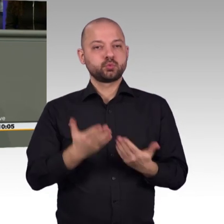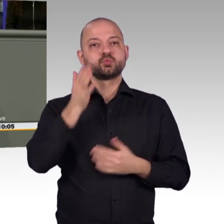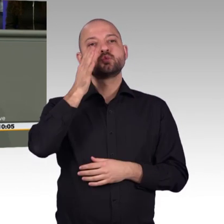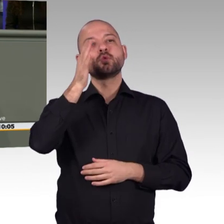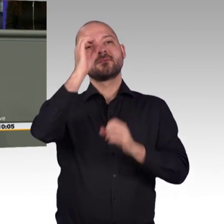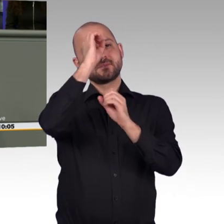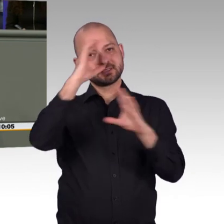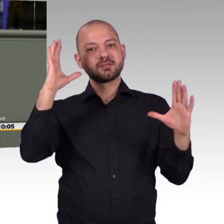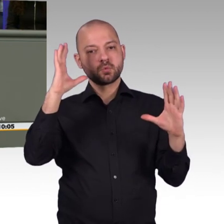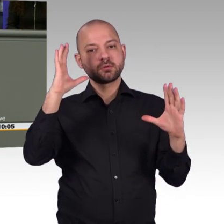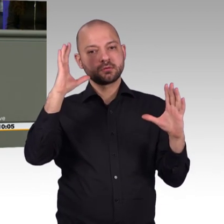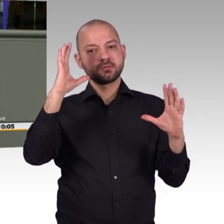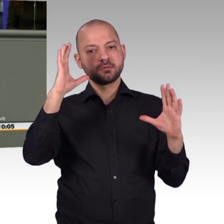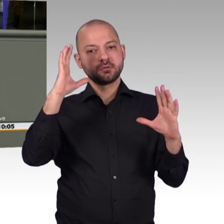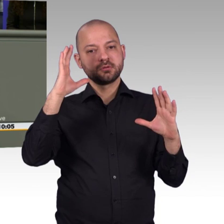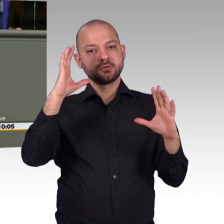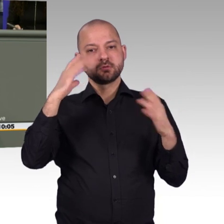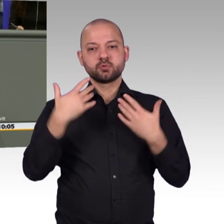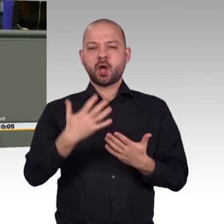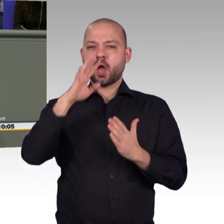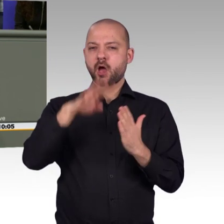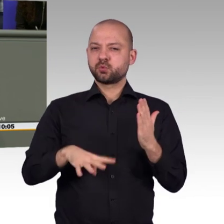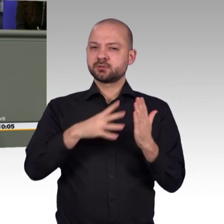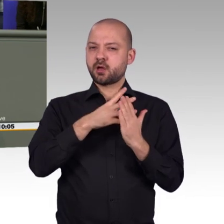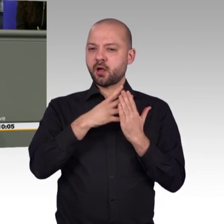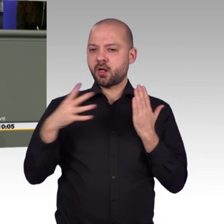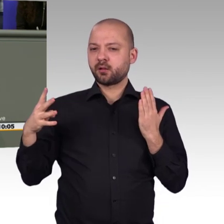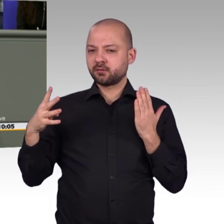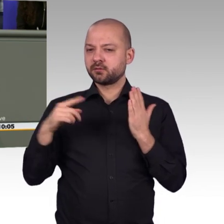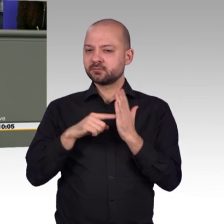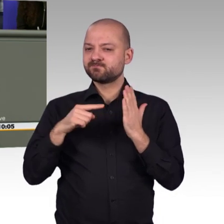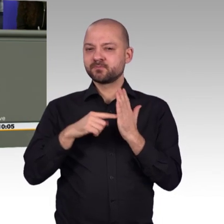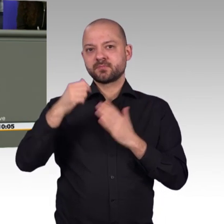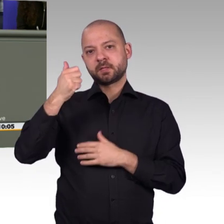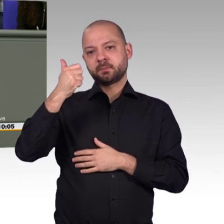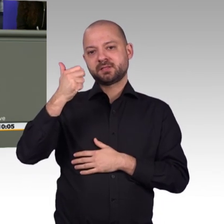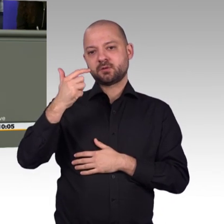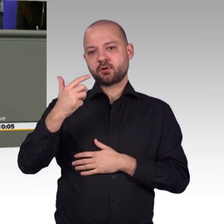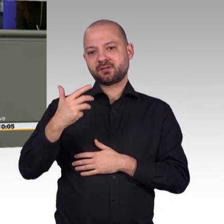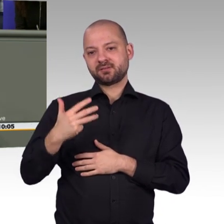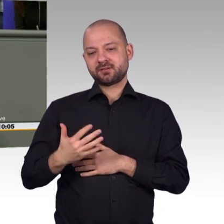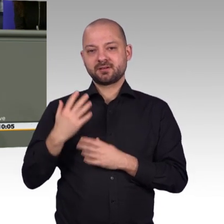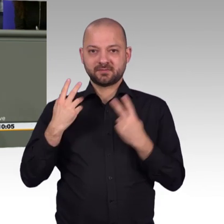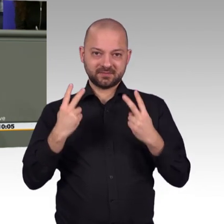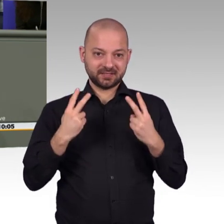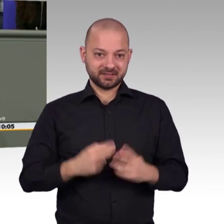viel zu oft aber erweist sich der Föderalismus als Bremse. Ich finde es traurig, dass bei den wichtigen Zukunftsthemen wiederum die